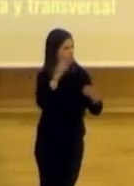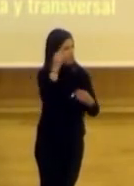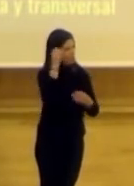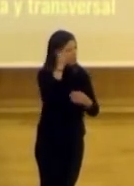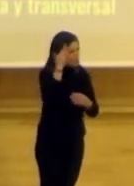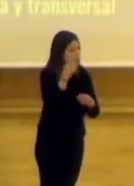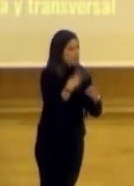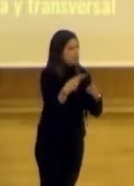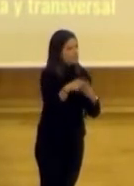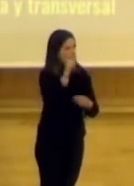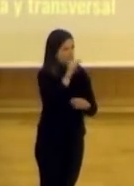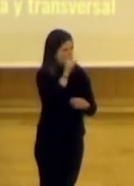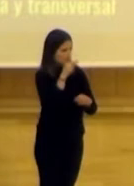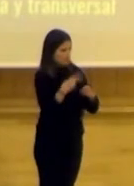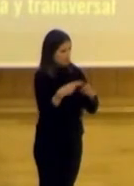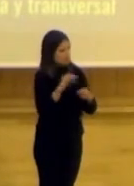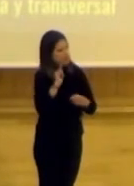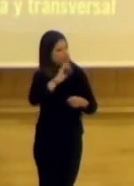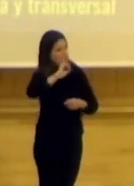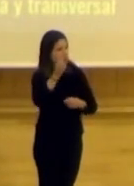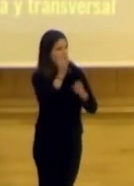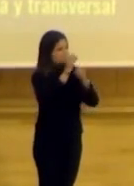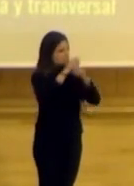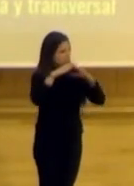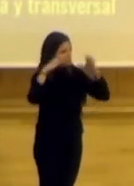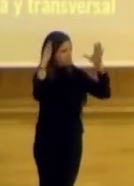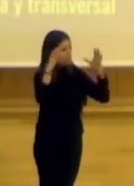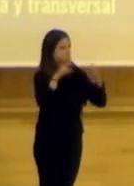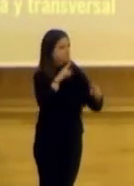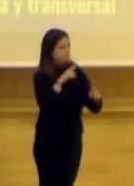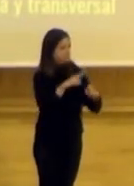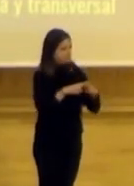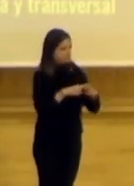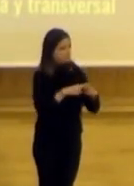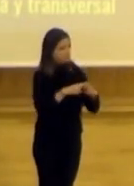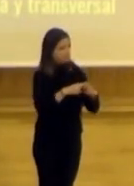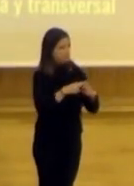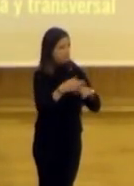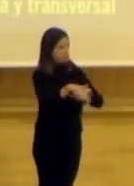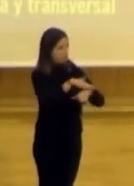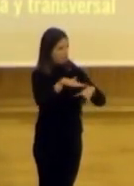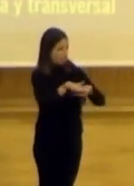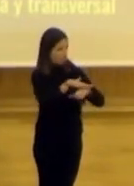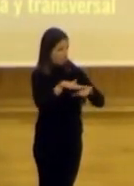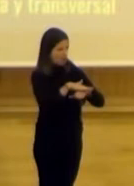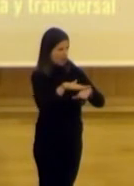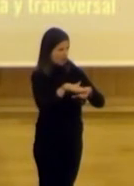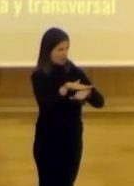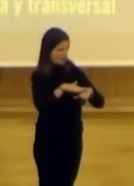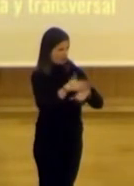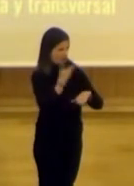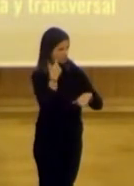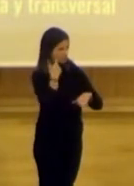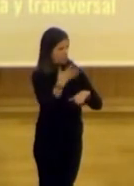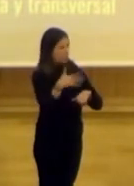y de ciencia política, existe otro concepto, marco, que se llama la gobernanza, o el governance, como se la conoce en inglés,